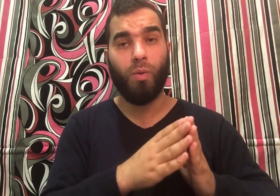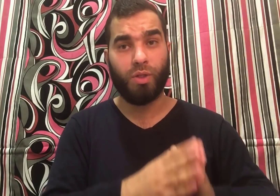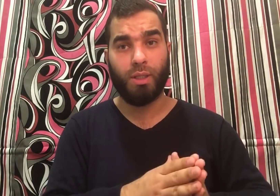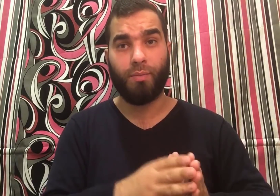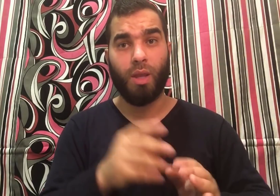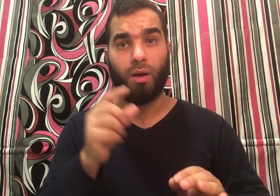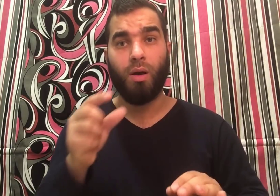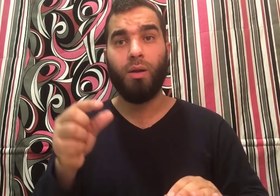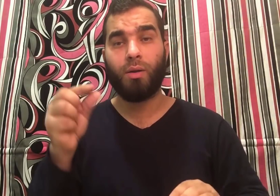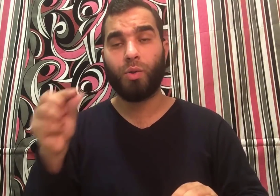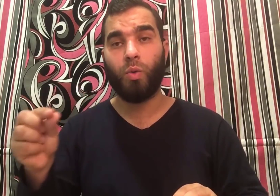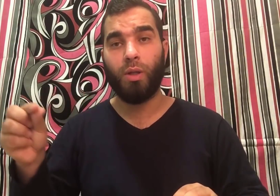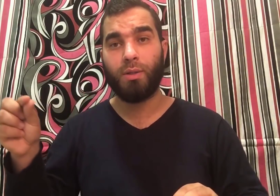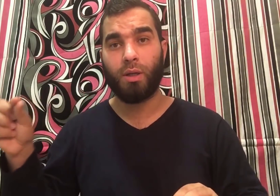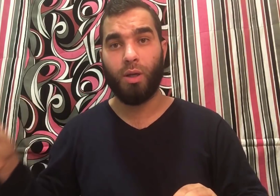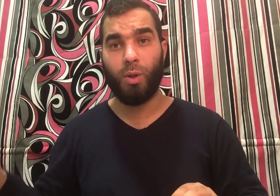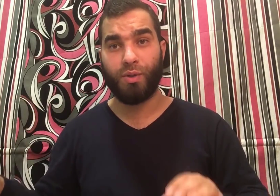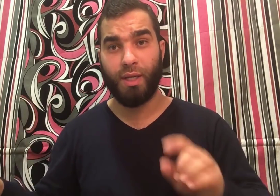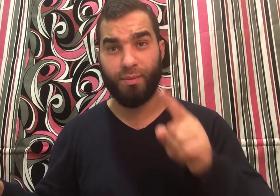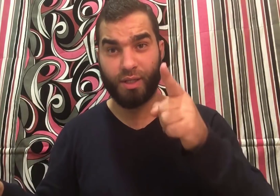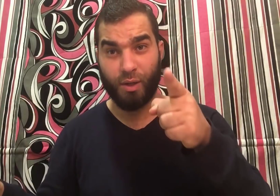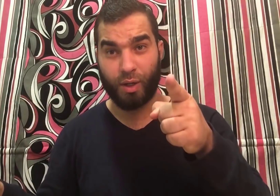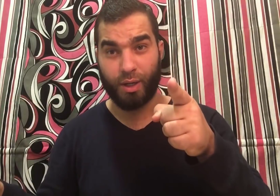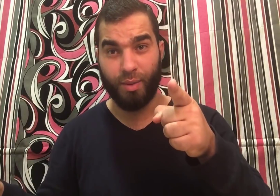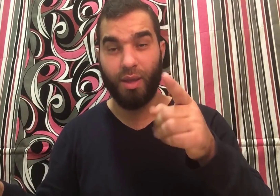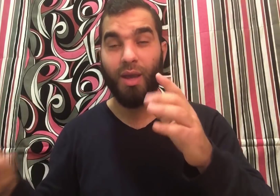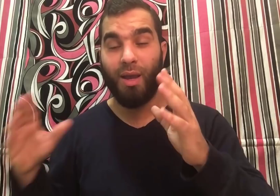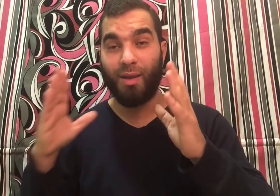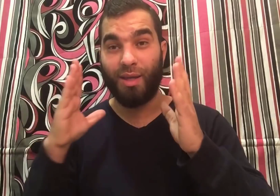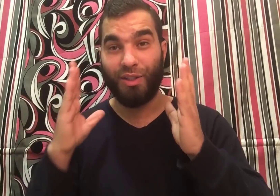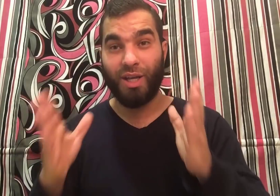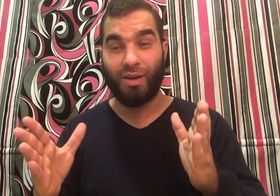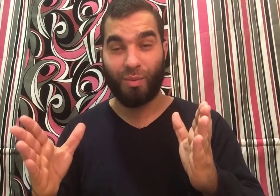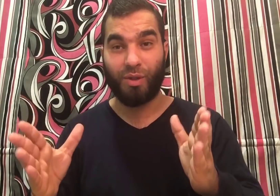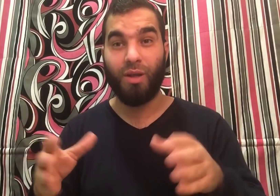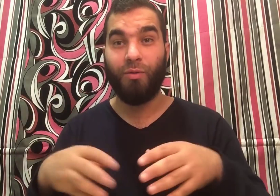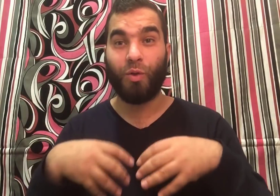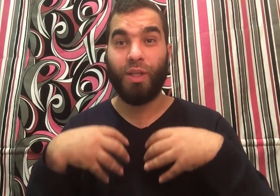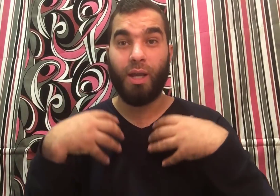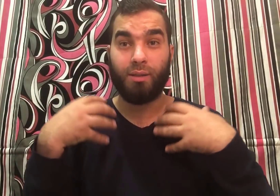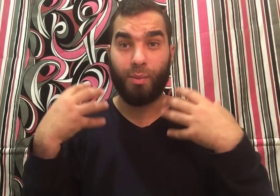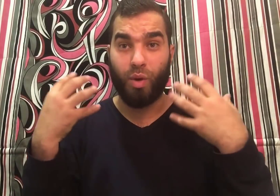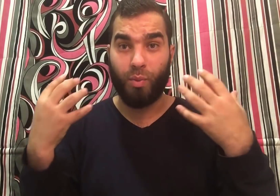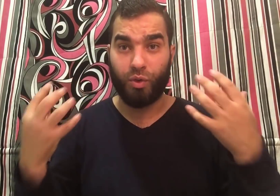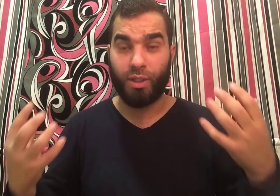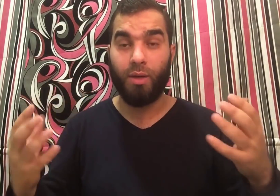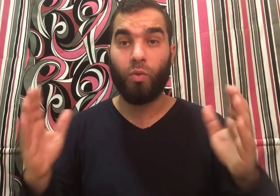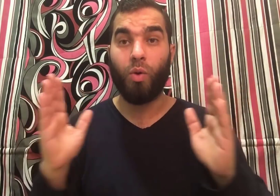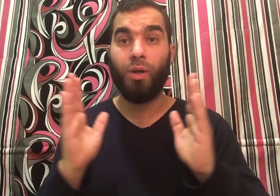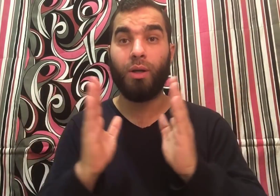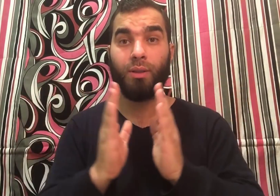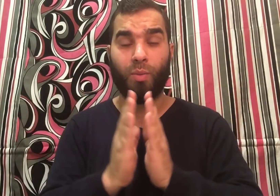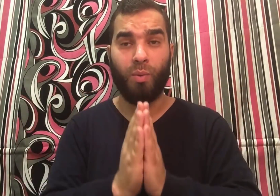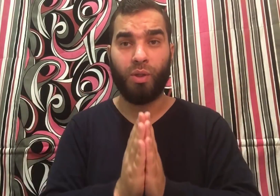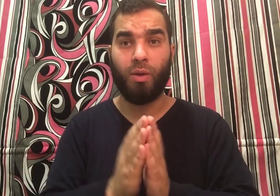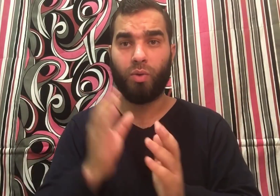ومسلم قال رسول الله صلى الله عليه وسلم صلوا على النبي إذا جاء رمضان فتحت أبواب الجنان وأغلقت أبواب النار